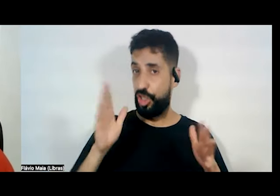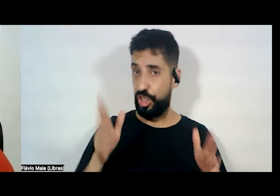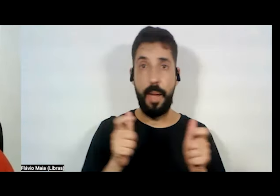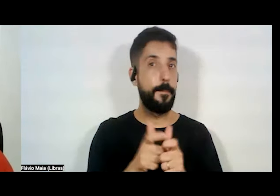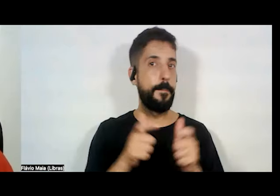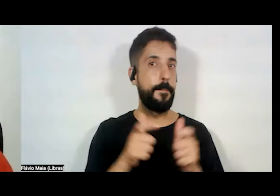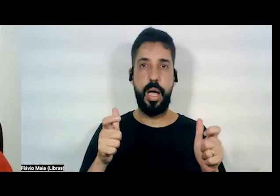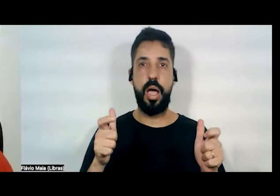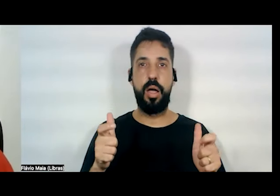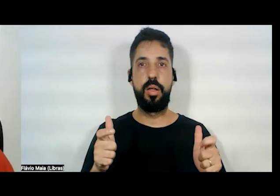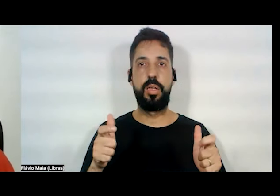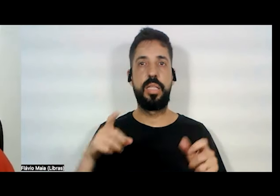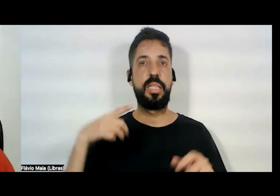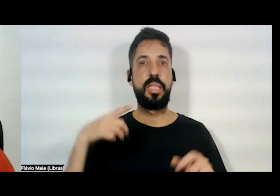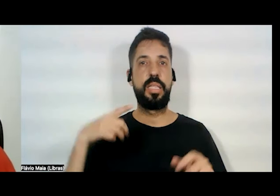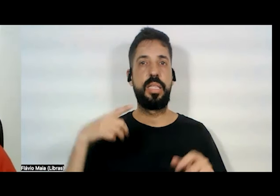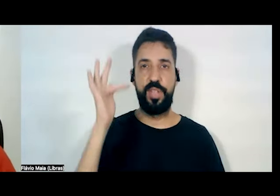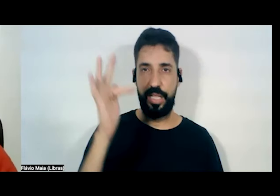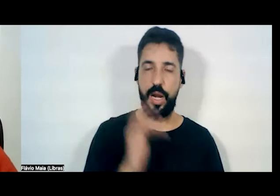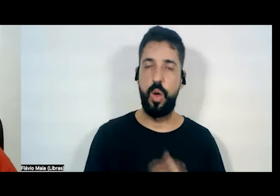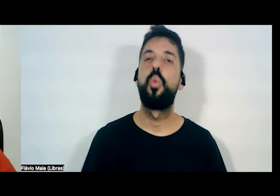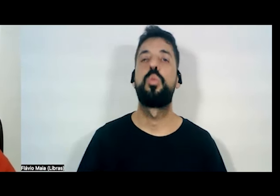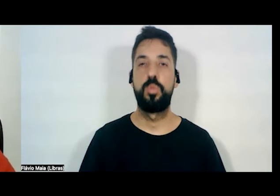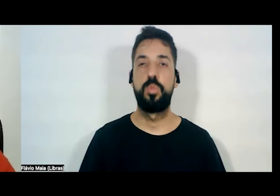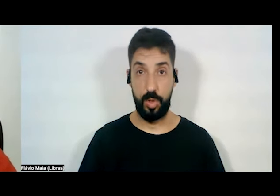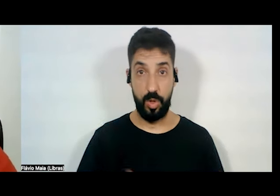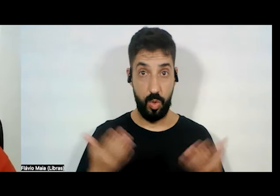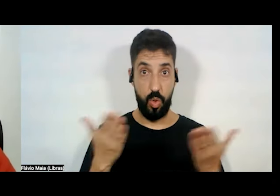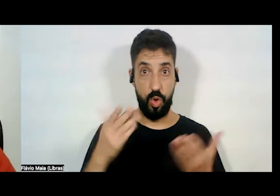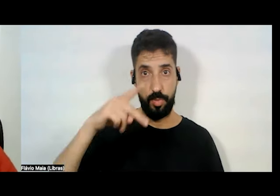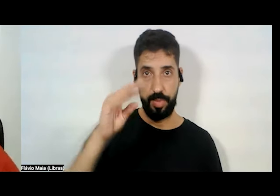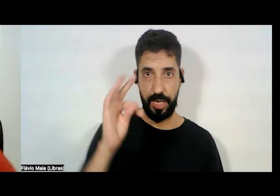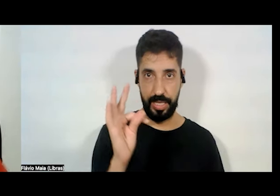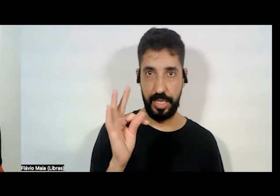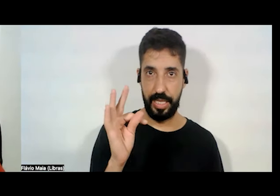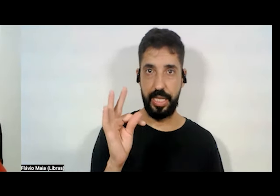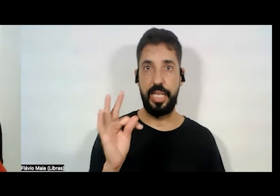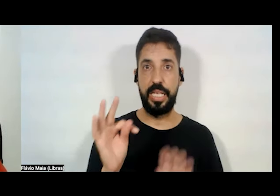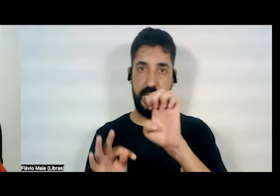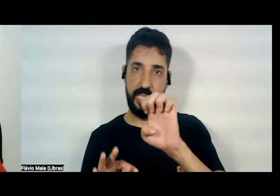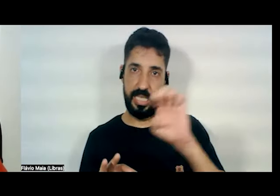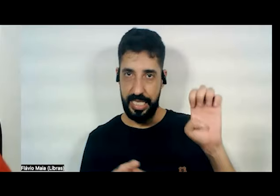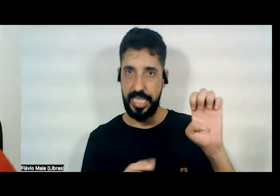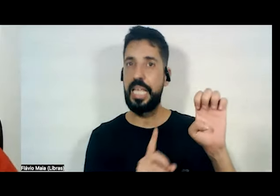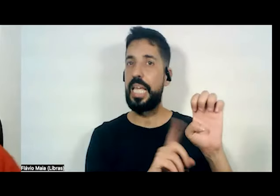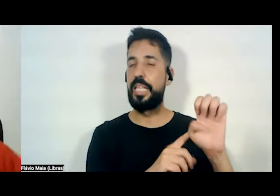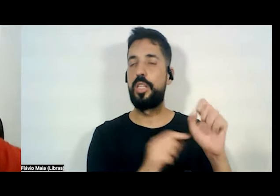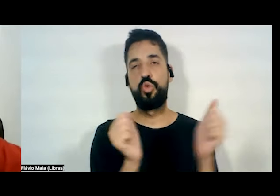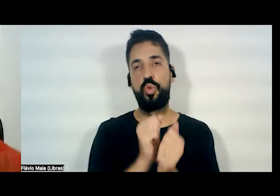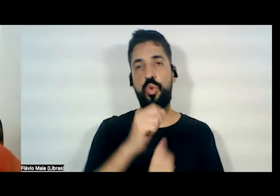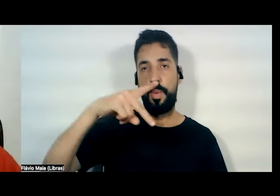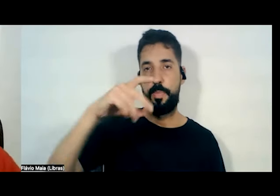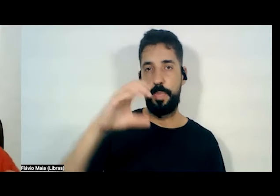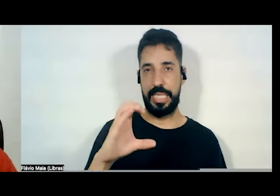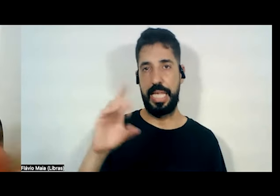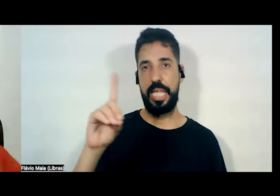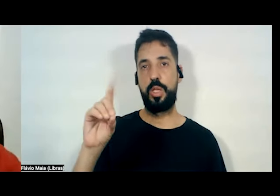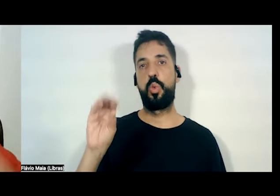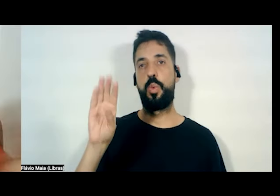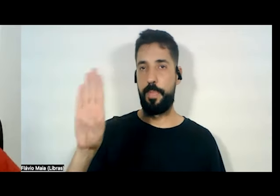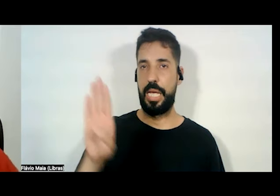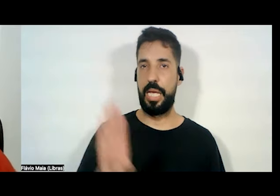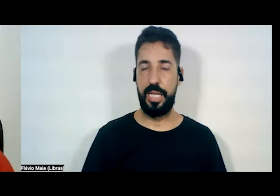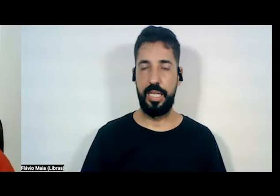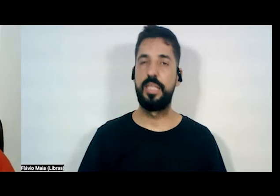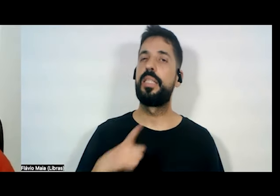deputadas federais. Hoje, o PT e a esquerda, aí junto com o PCdoB, somos o maior número de deputadas